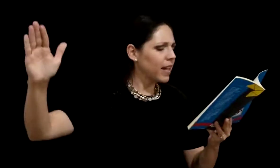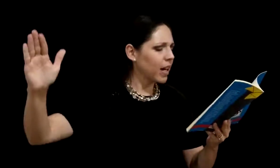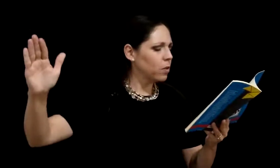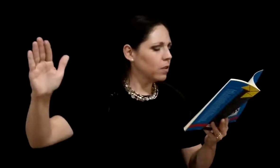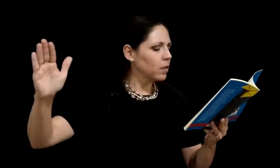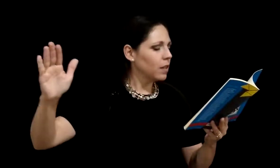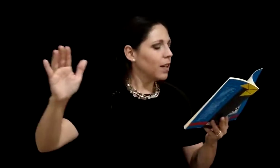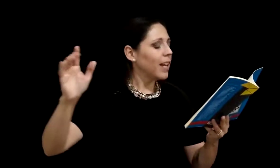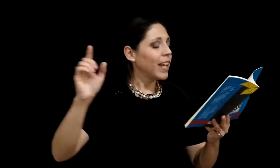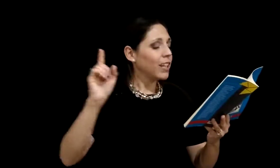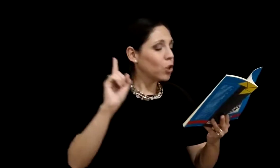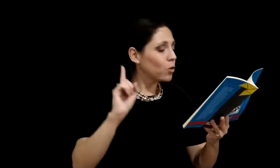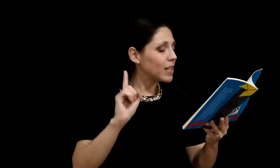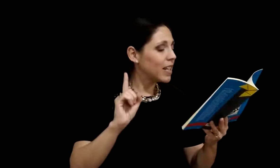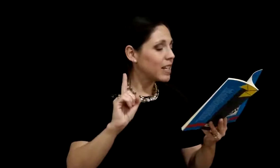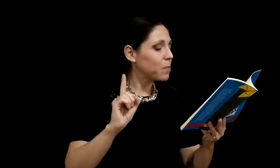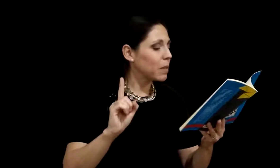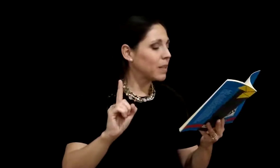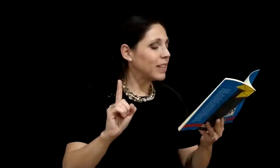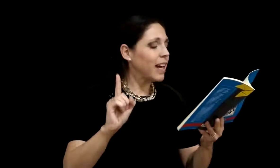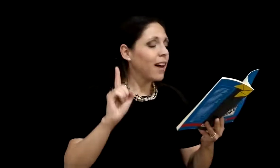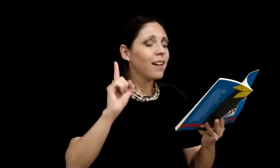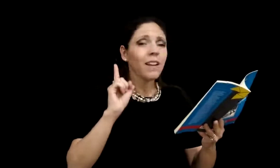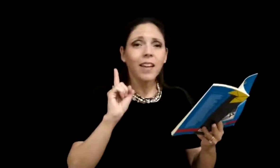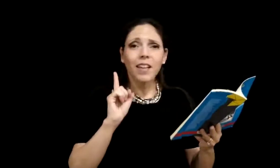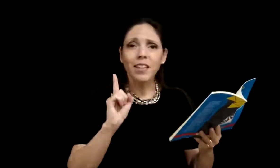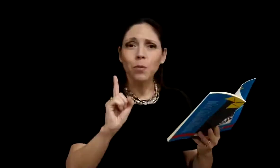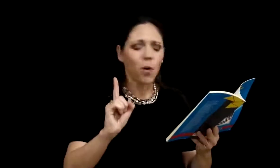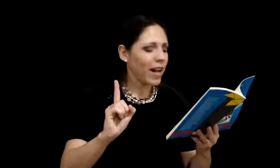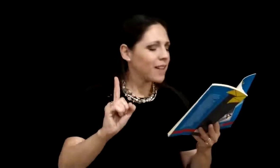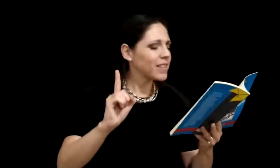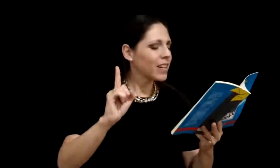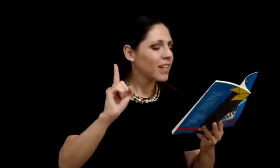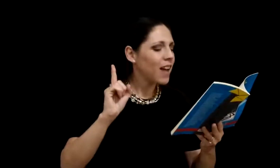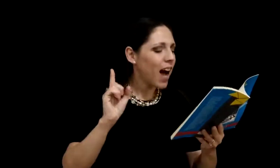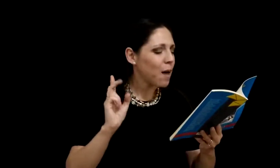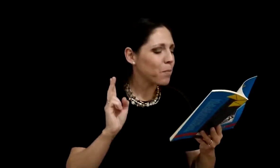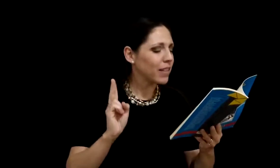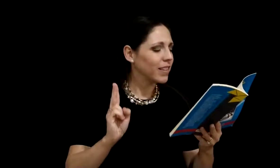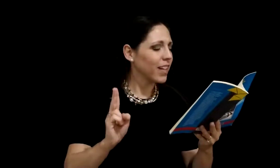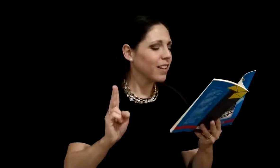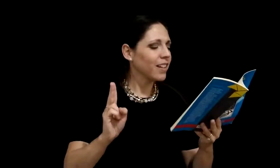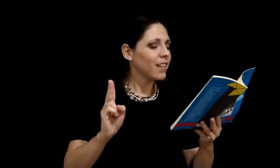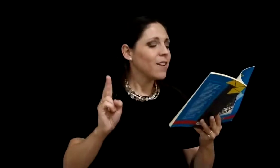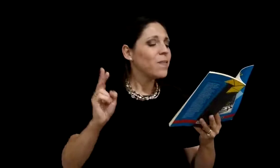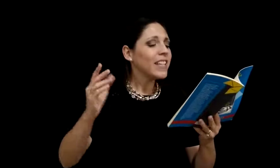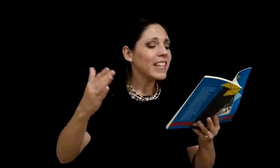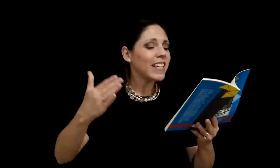lejano, en donde se les permitía equivocarse, aprender y